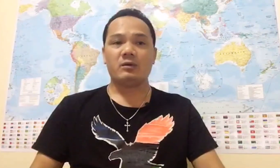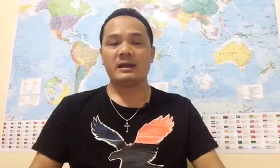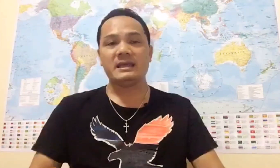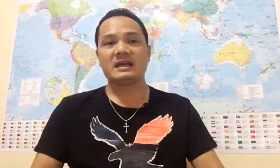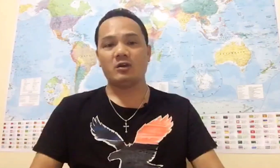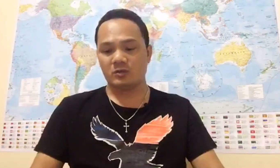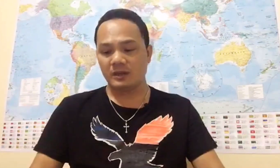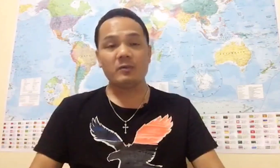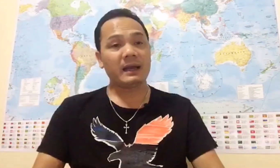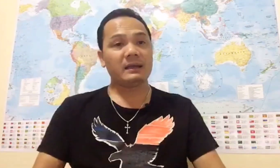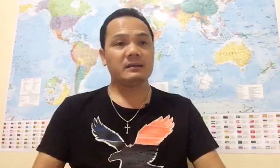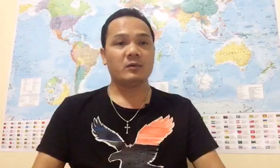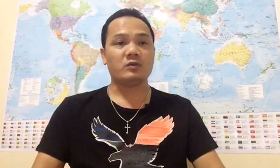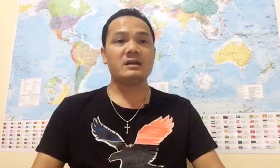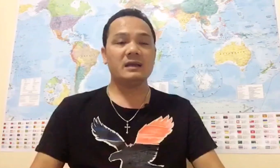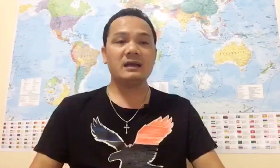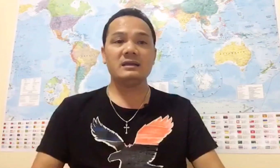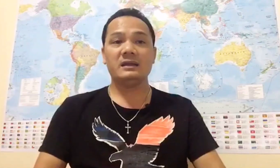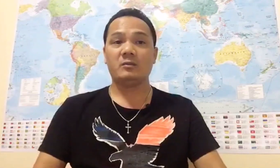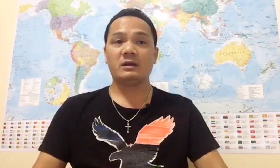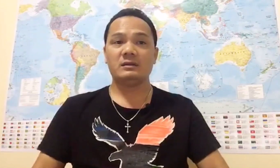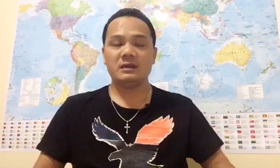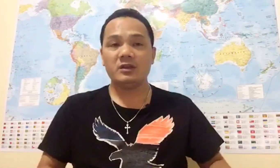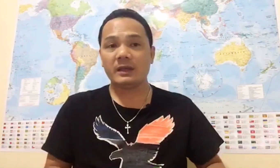Cái việc xã hội chủ nghĩa quá Một tổ chức lớn như Liên Hiệp Quốc Như UN